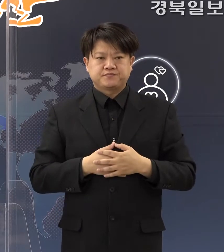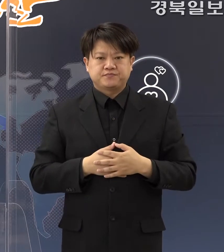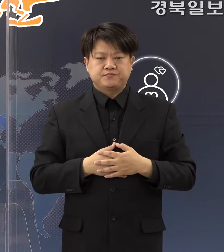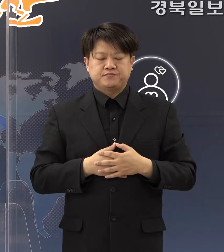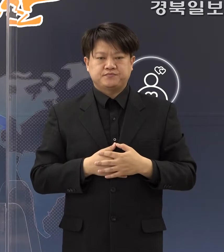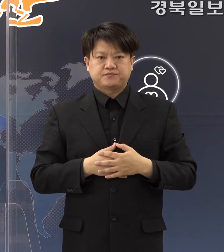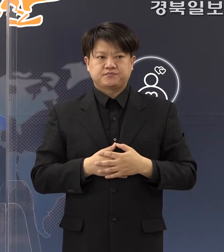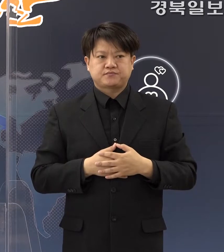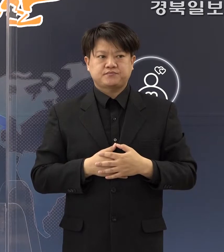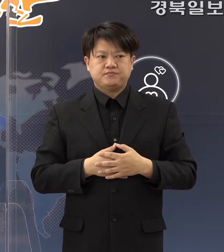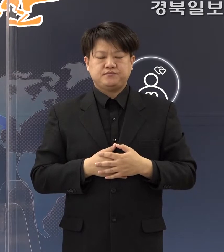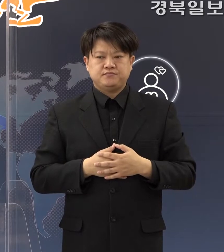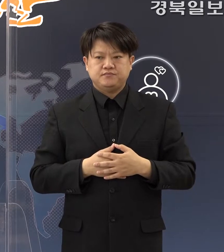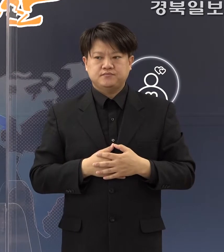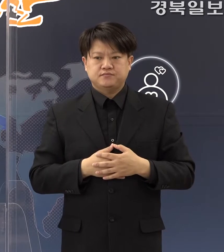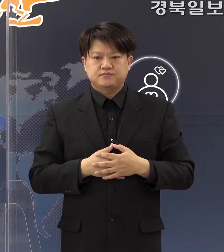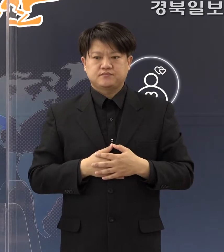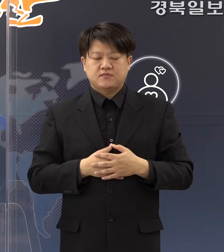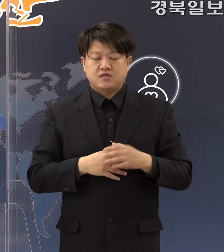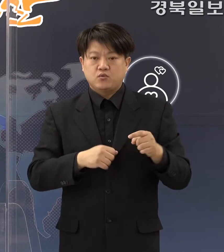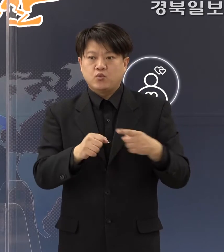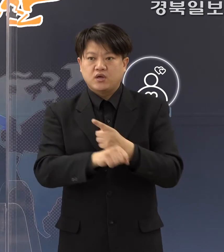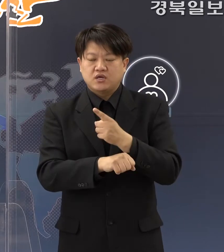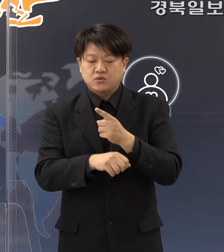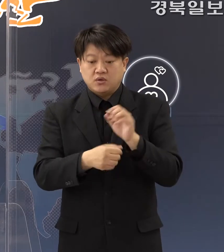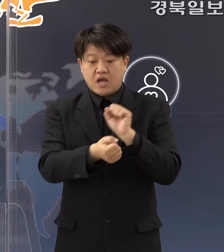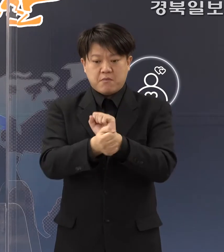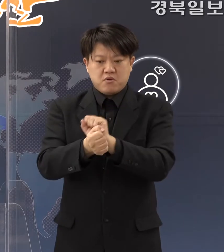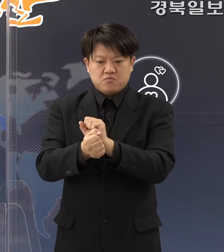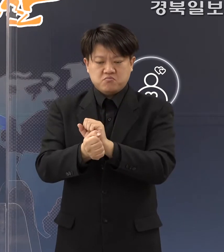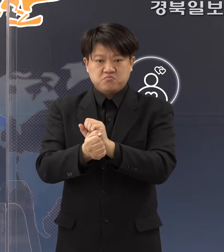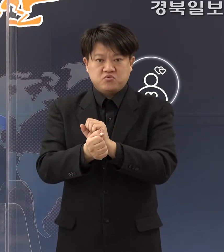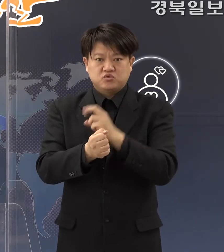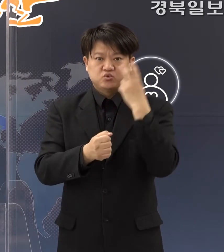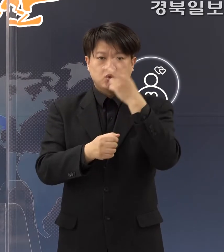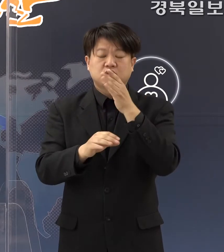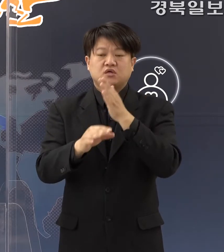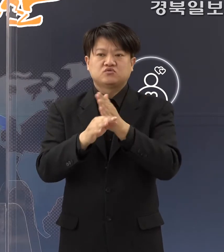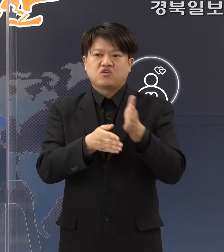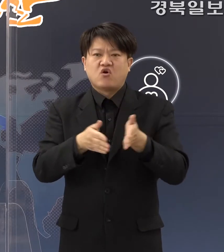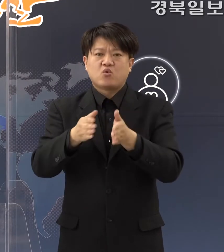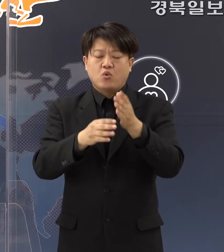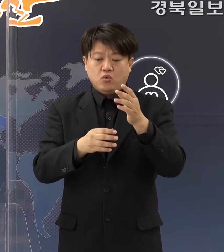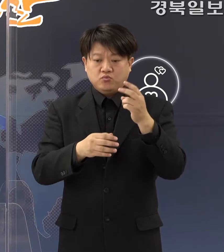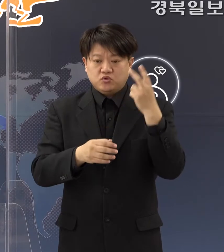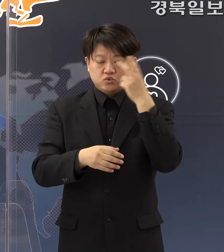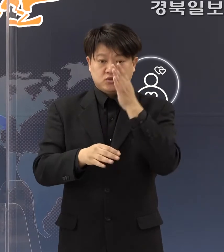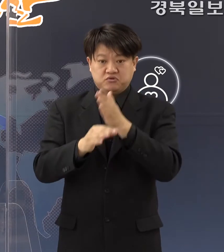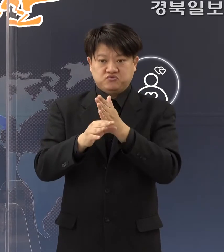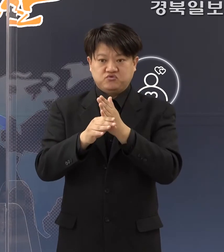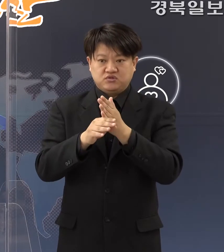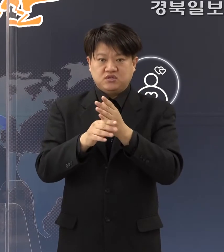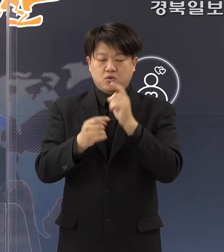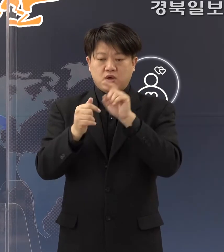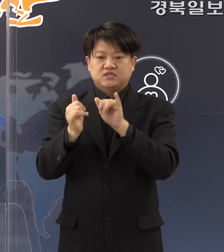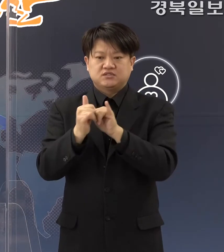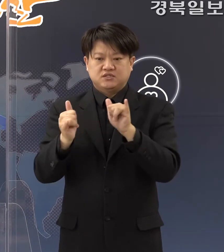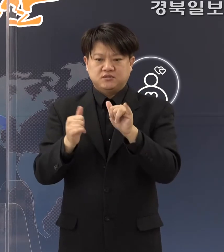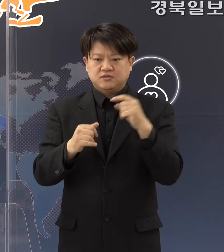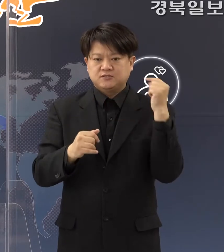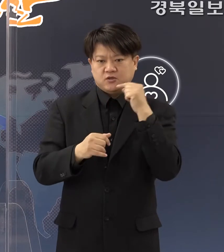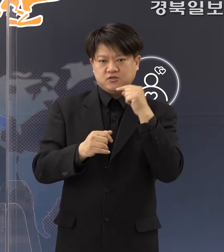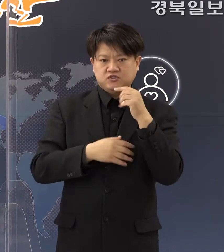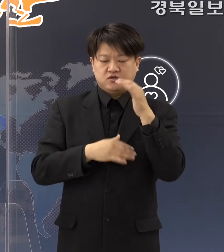그리고 이 밖에도 저희들 감염 경로 조사 중인 확진자에 대해서는 철저한 역학조사를 함께 시행해